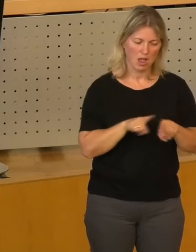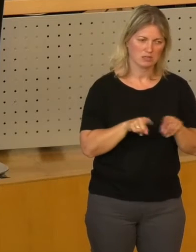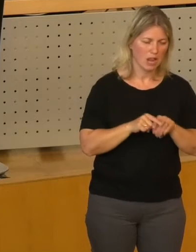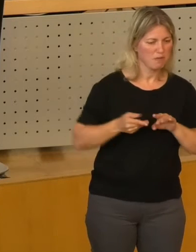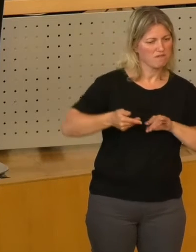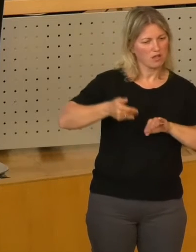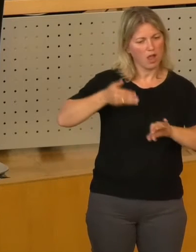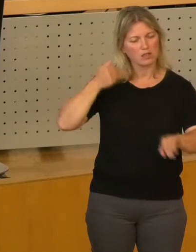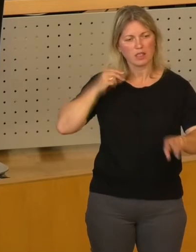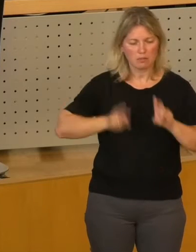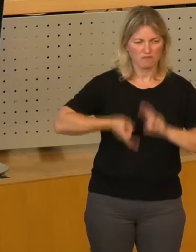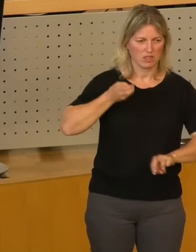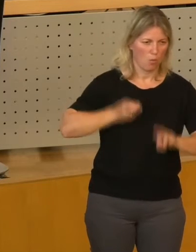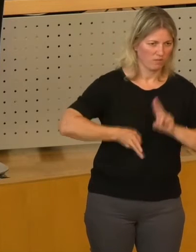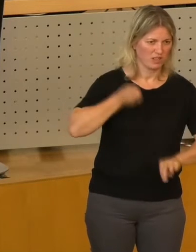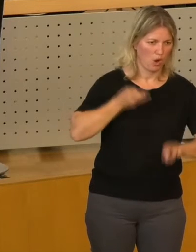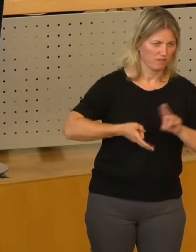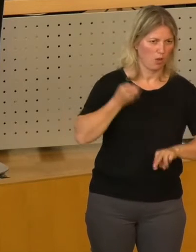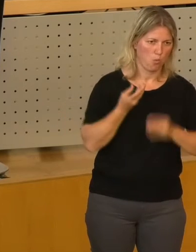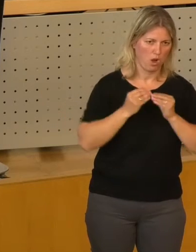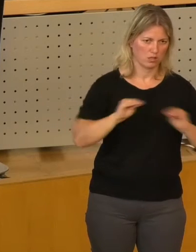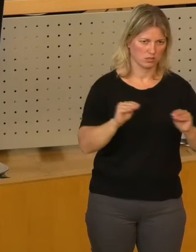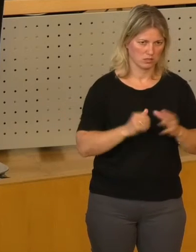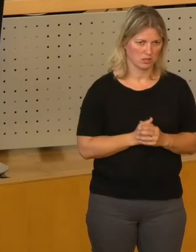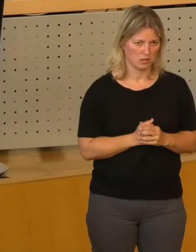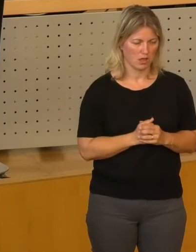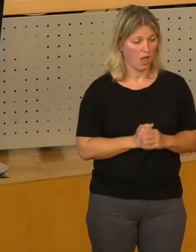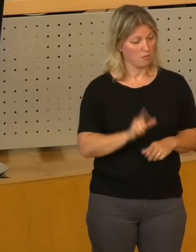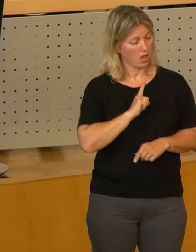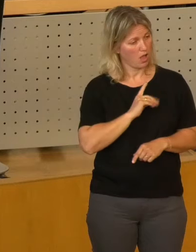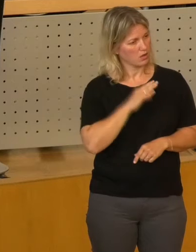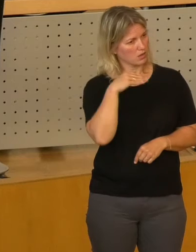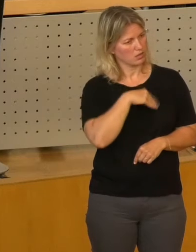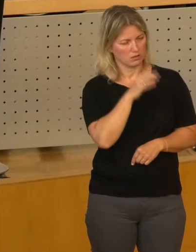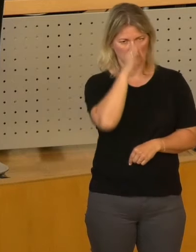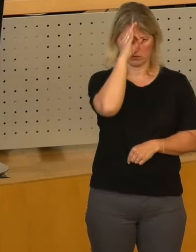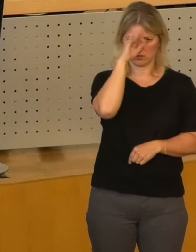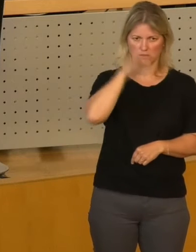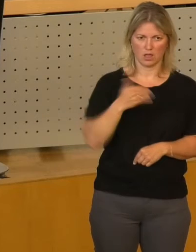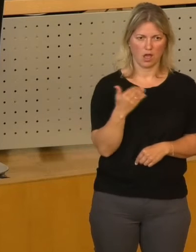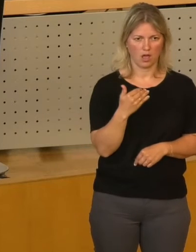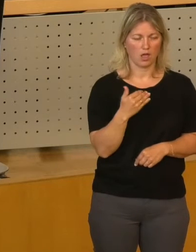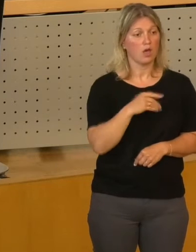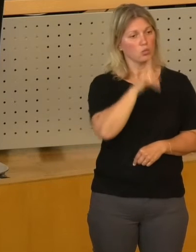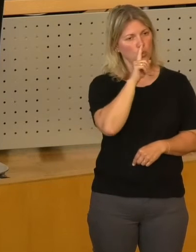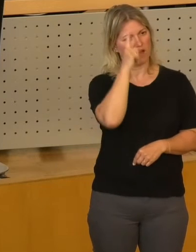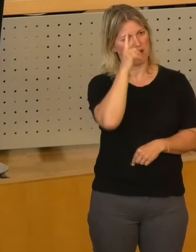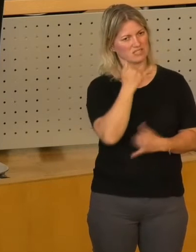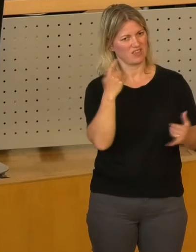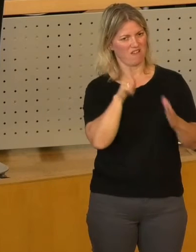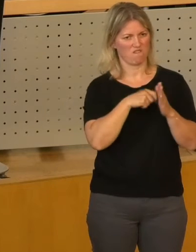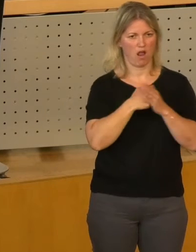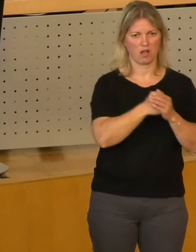aufzuwühlen. und wirklich keinen Plan hat, außer gegebenenfalls ein bisschen Wahlkampf zu machen, aber